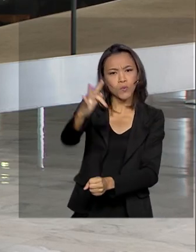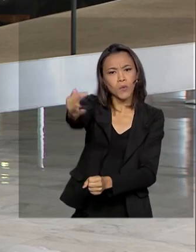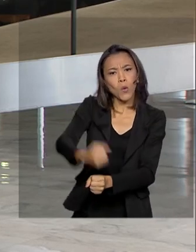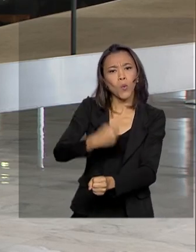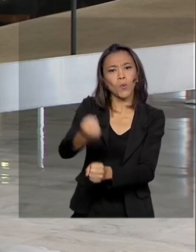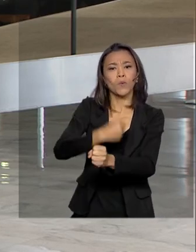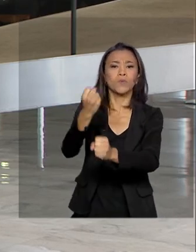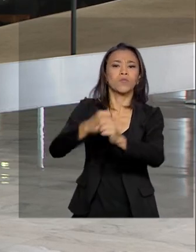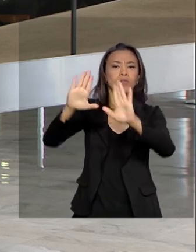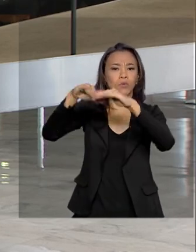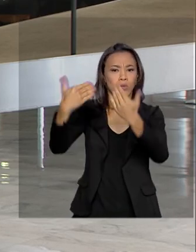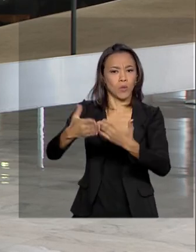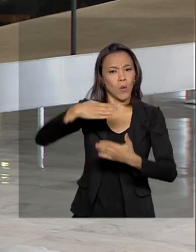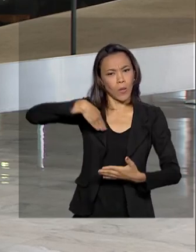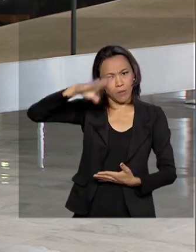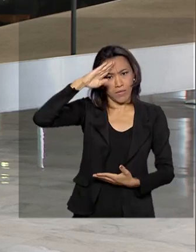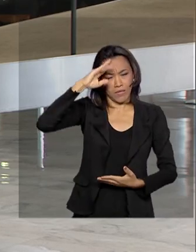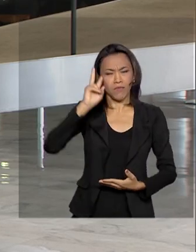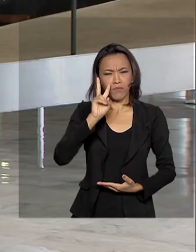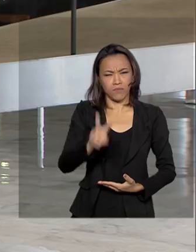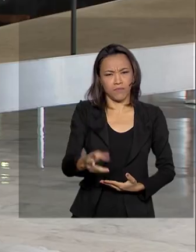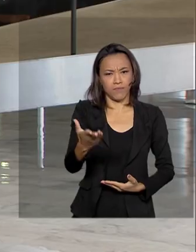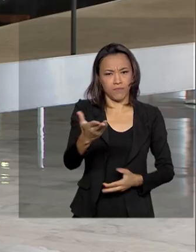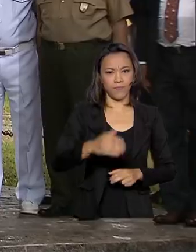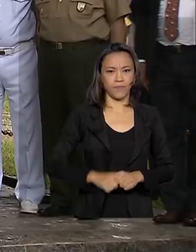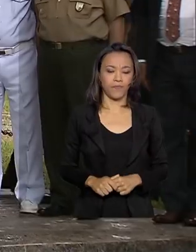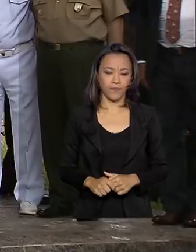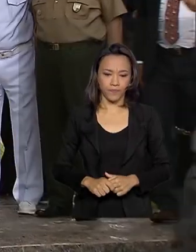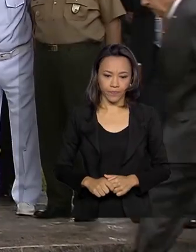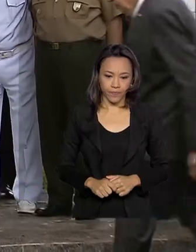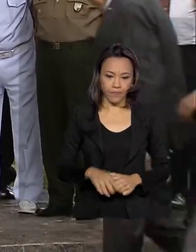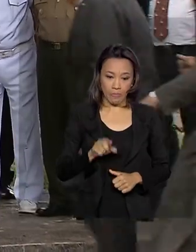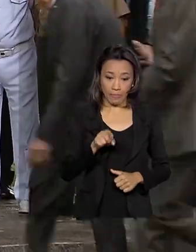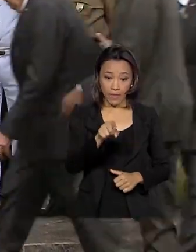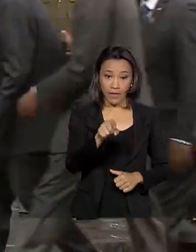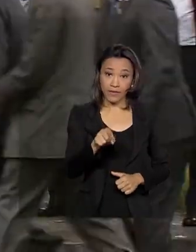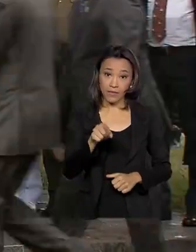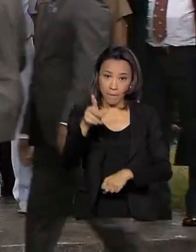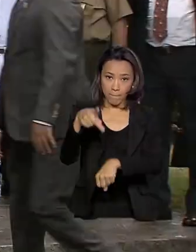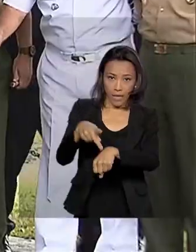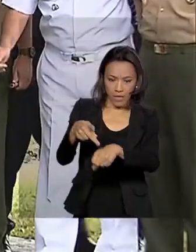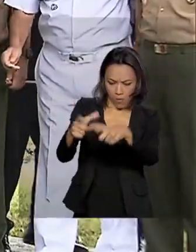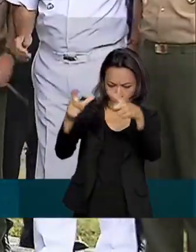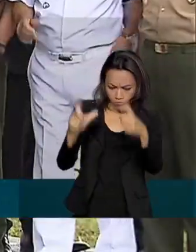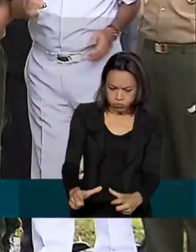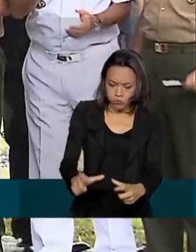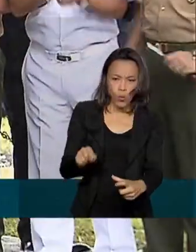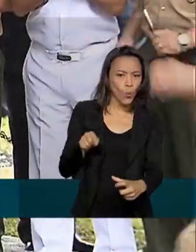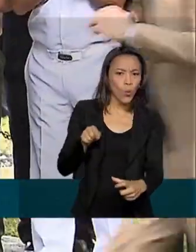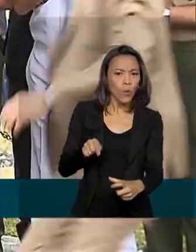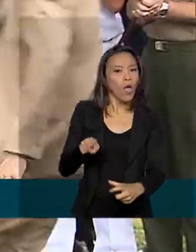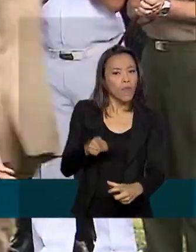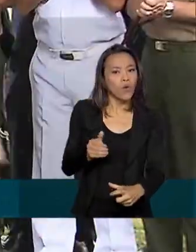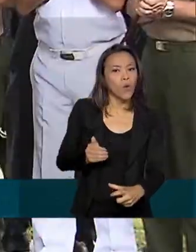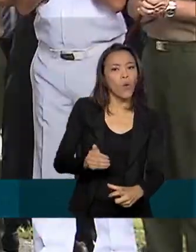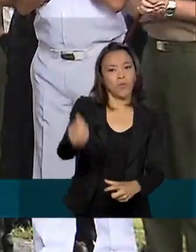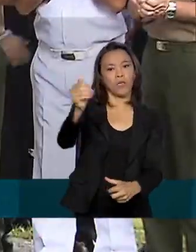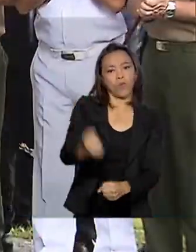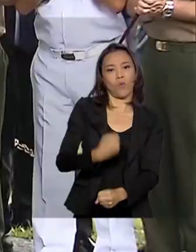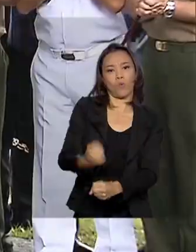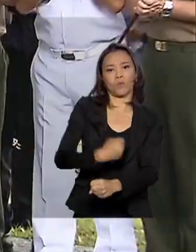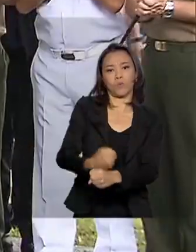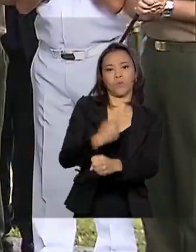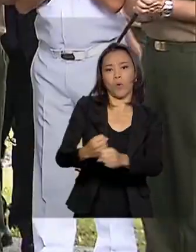Militar de São Paulo. Vamos ver na reportagem. Ao lançar a Pedra Fundamental no campo de Marte, o